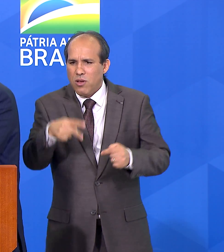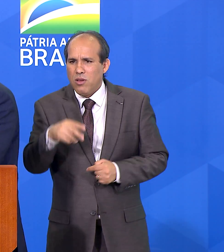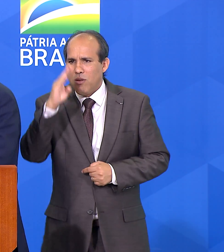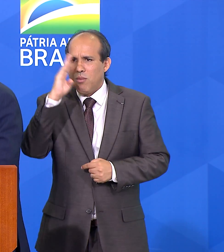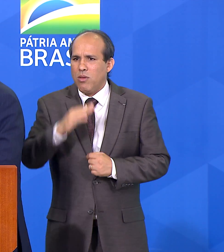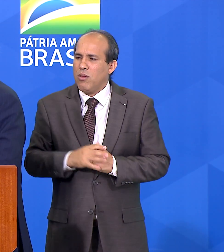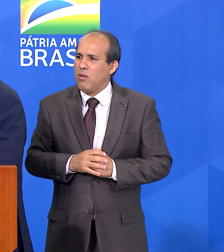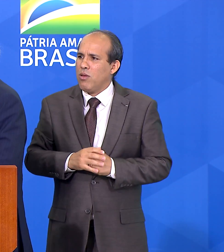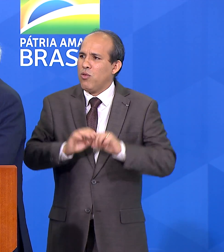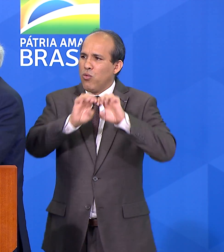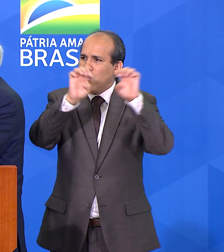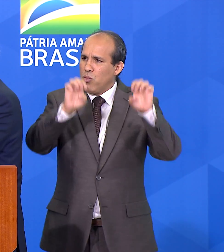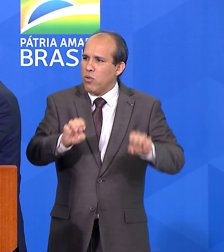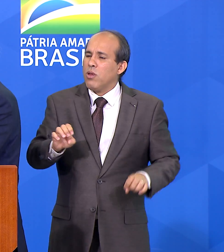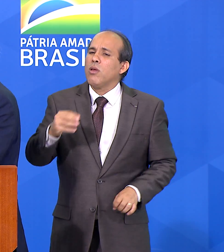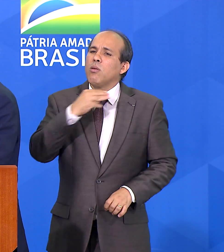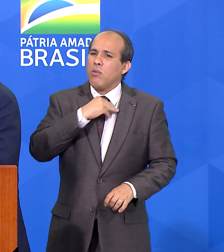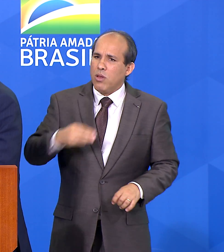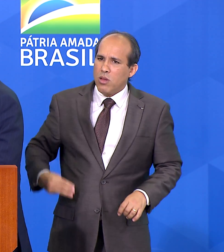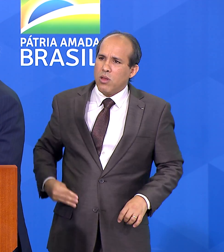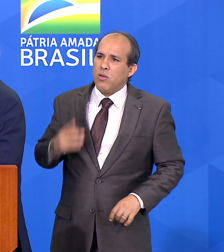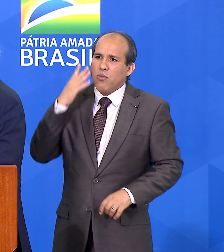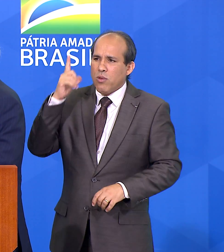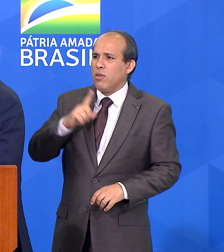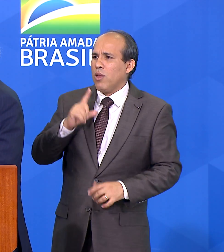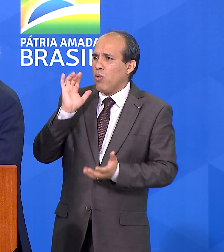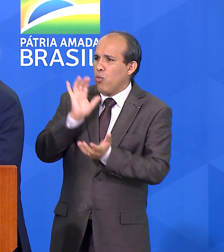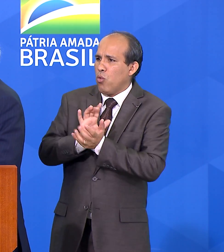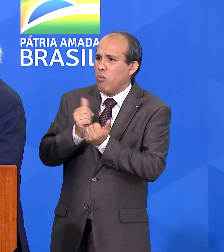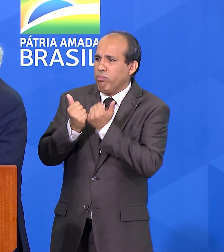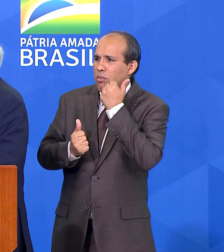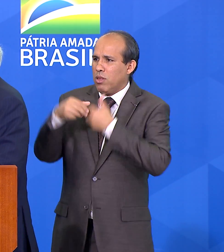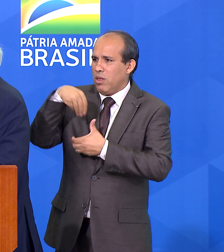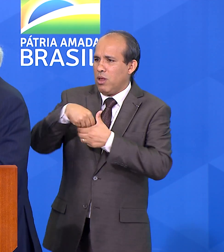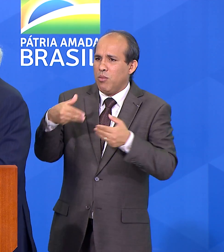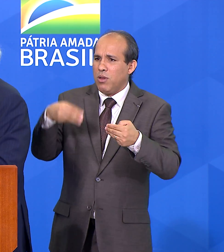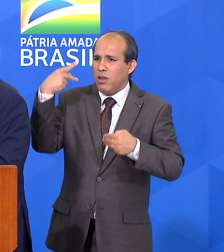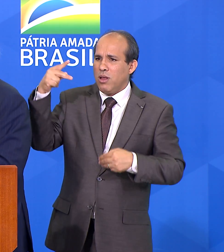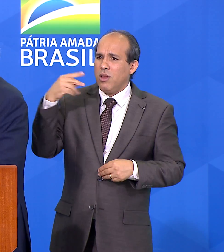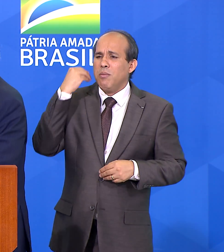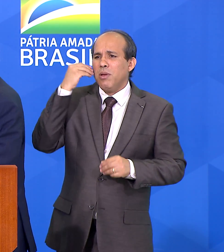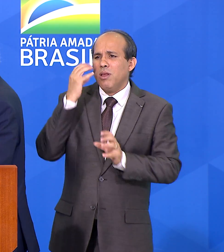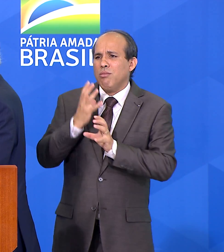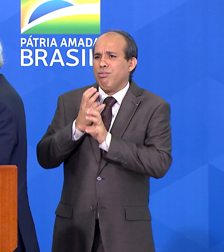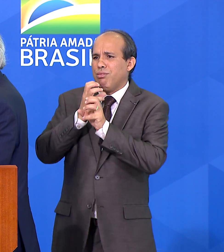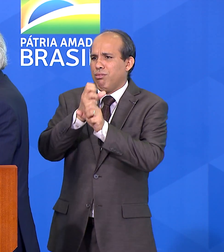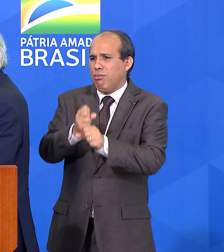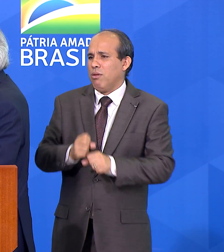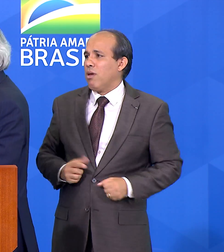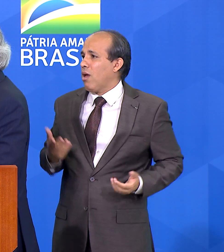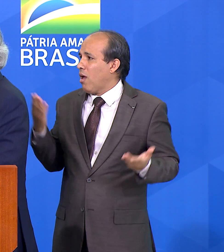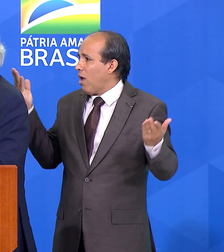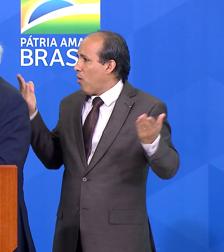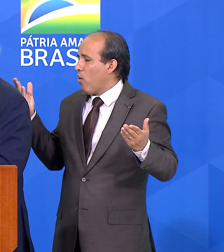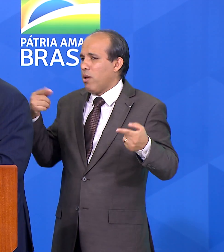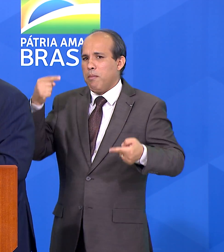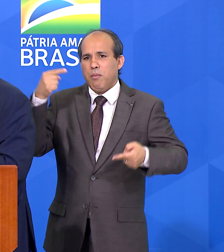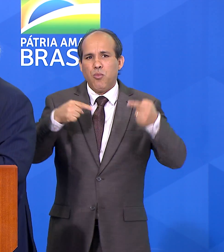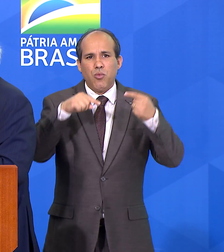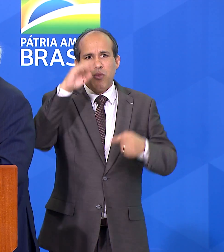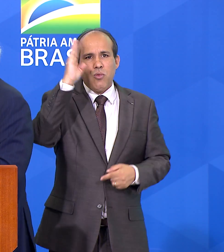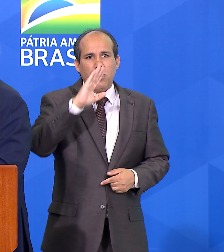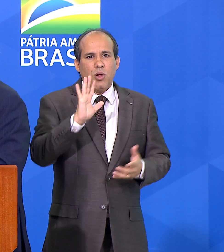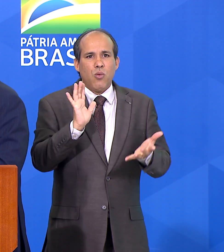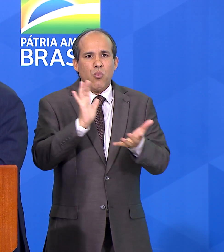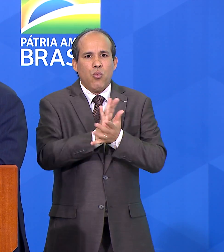O ministro Tarcísio, e ele tem o comitê interministerial dele. Quem faz agora a nossa política nacional